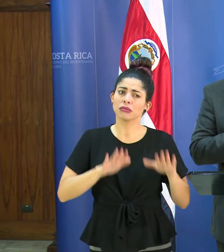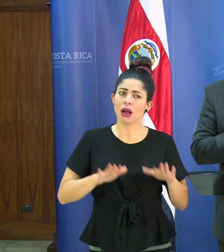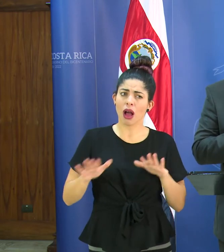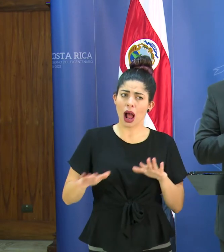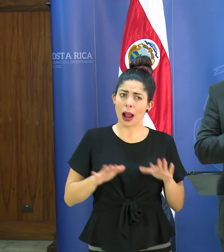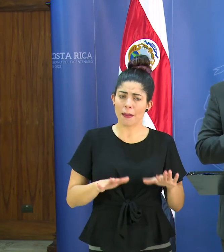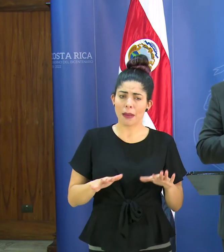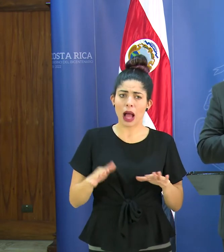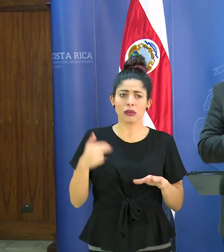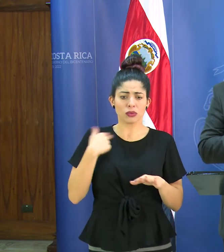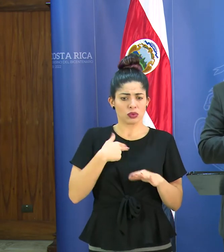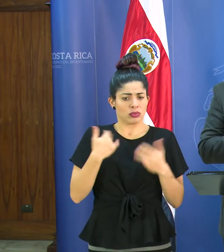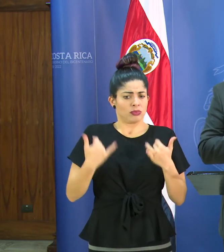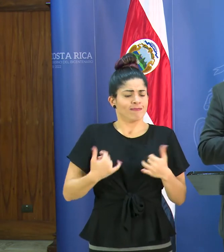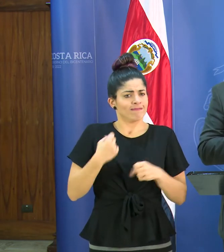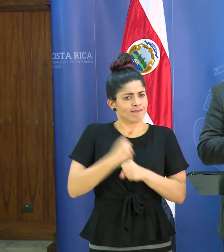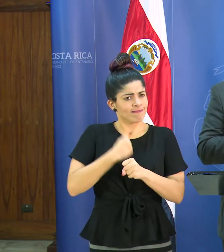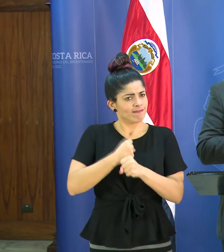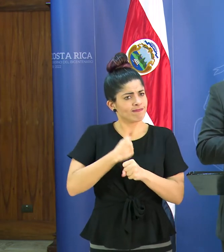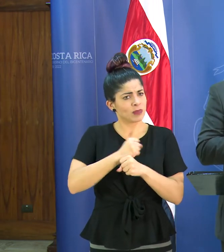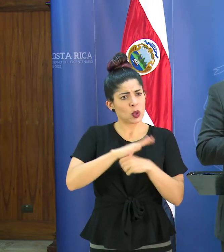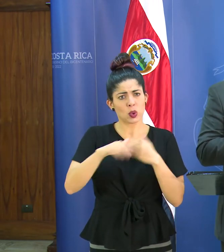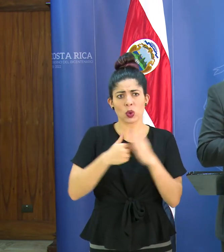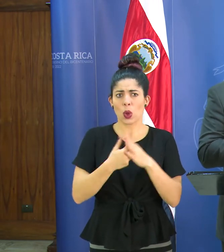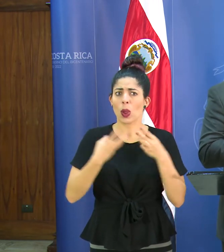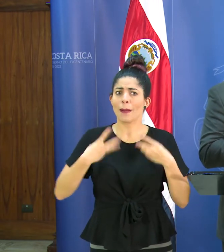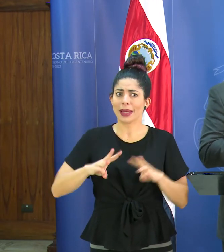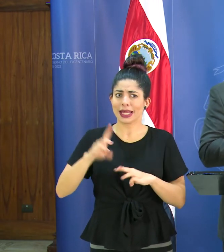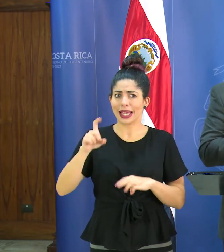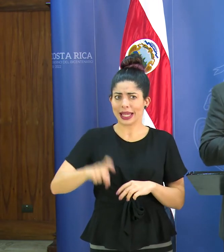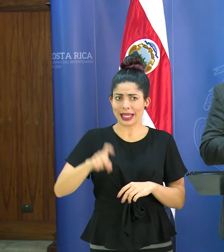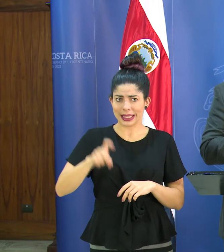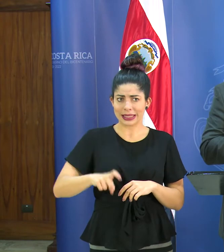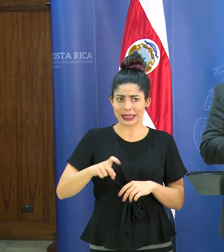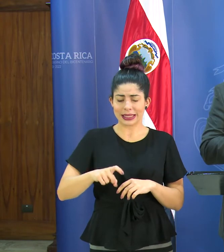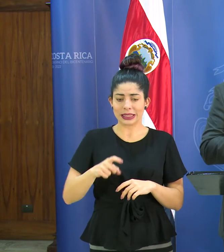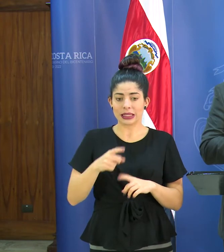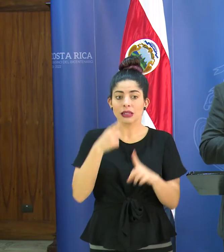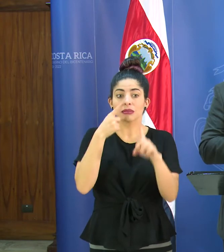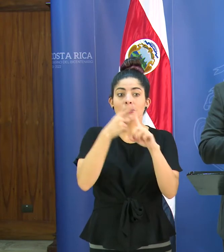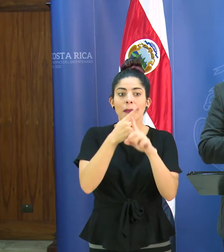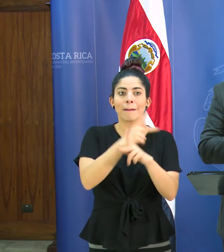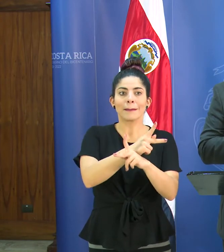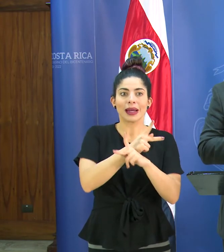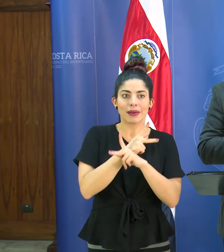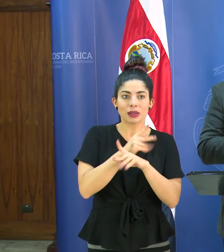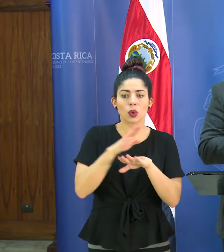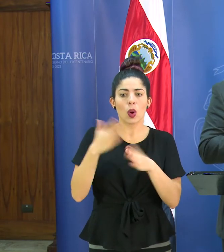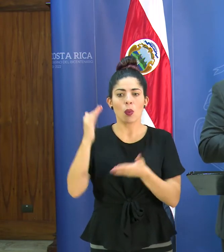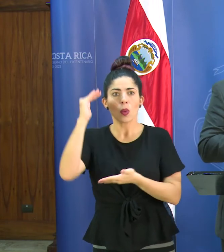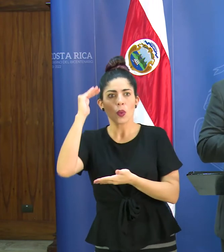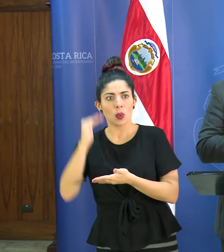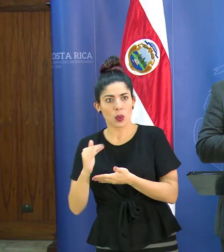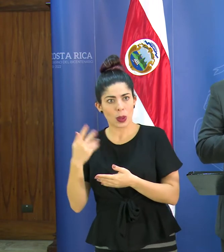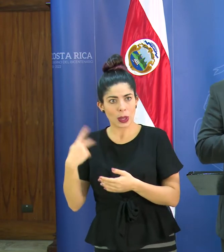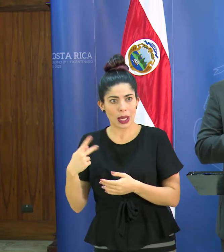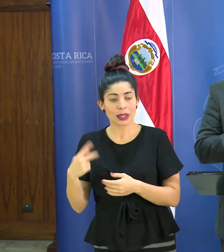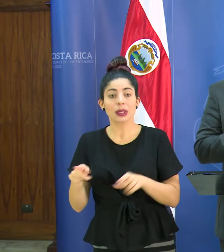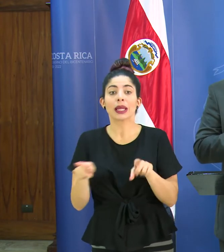calma en el sentido que estamos tomando todas las medidas que corresponden desde el punto de vista de la prevención de la mitigación y